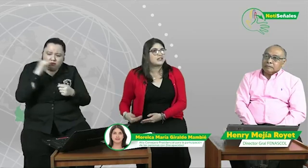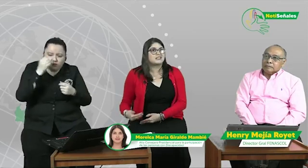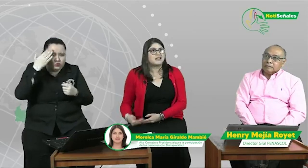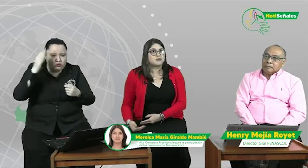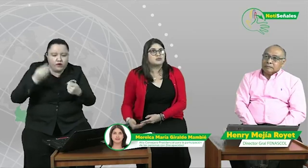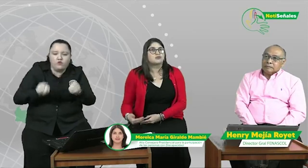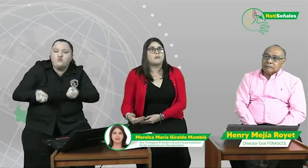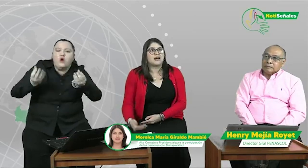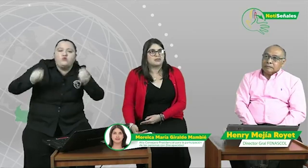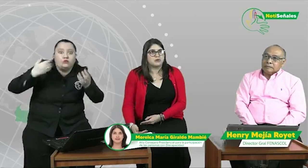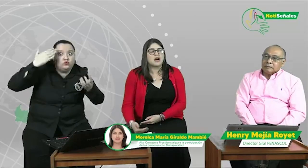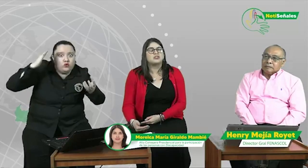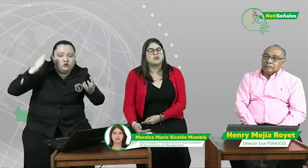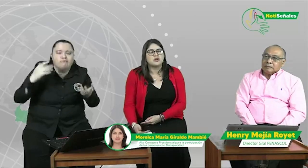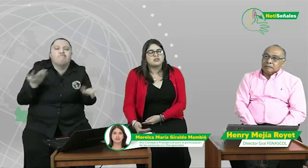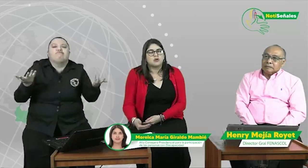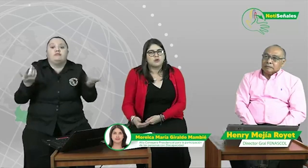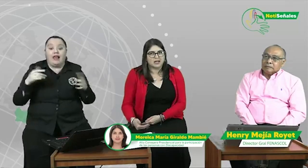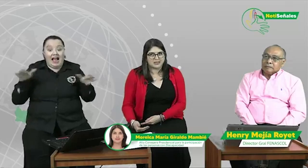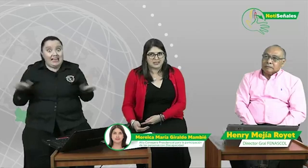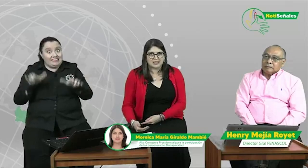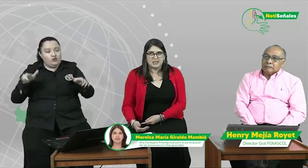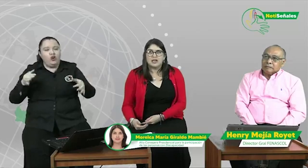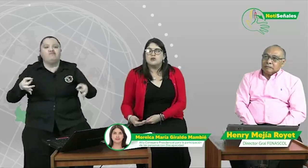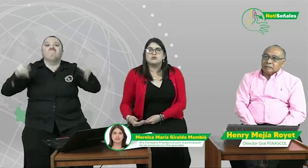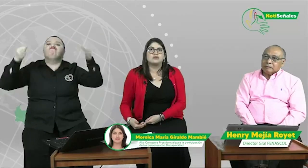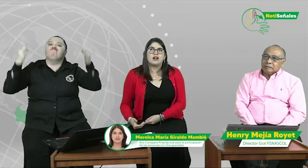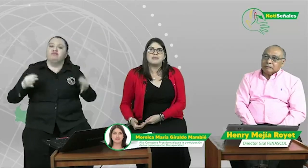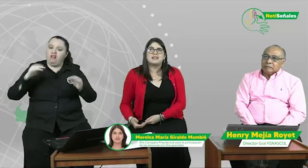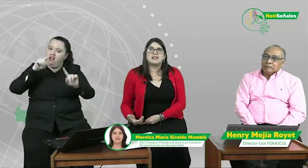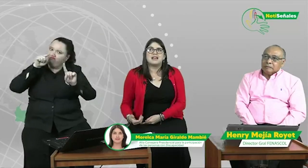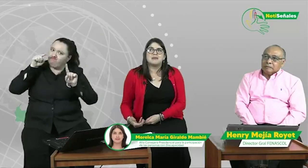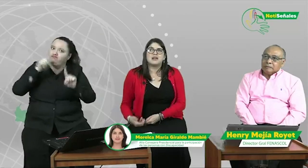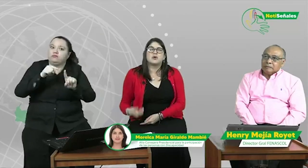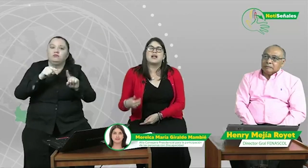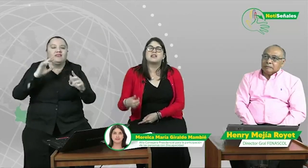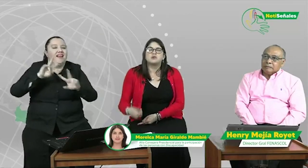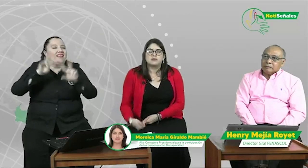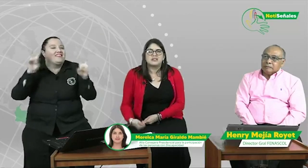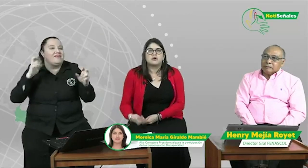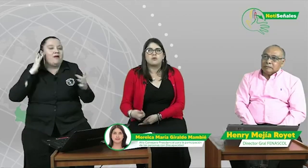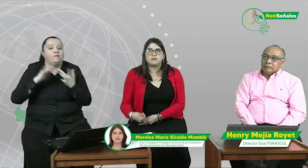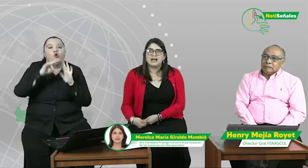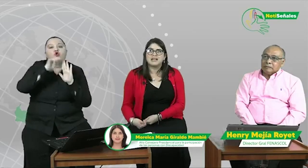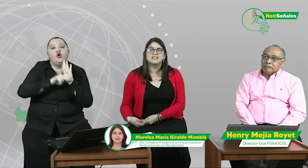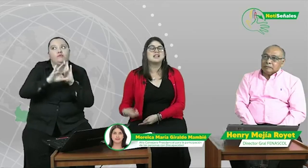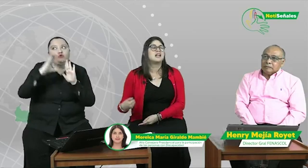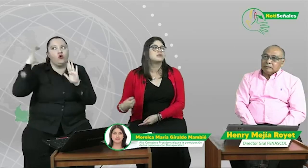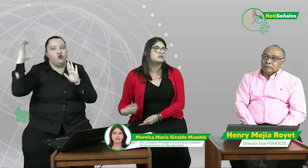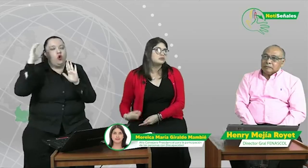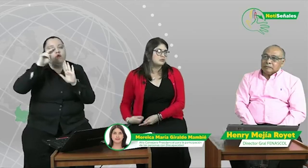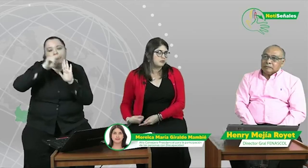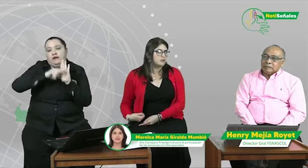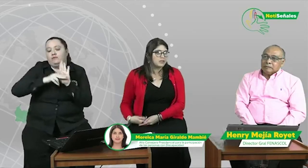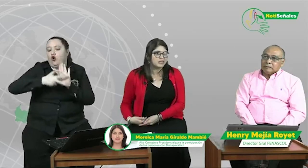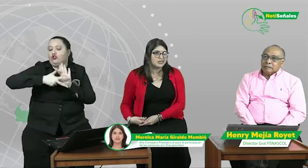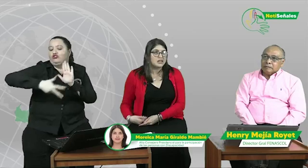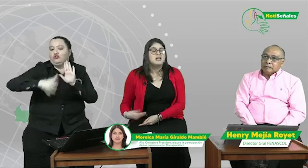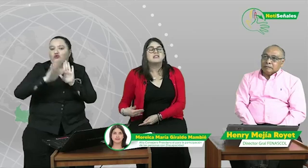estemos tomando acciones concretas, no solamente en el marco de las normas colombianas y de la constitución política, sino